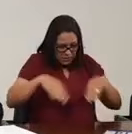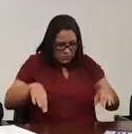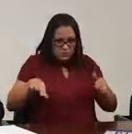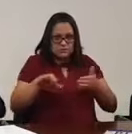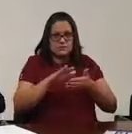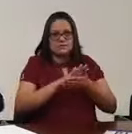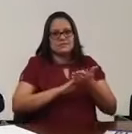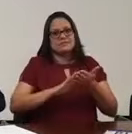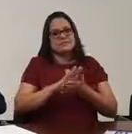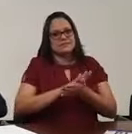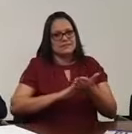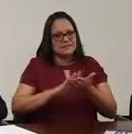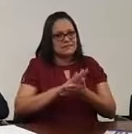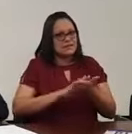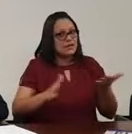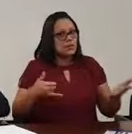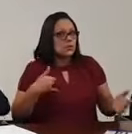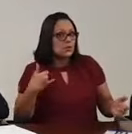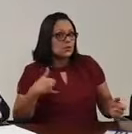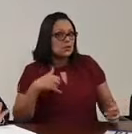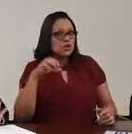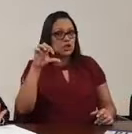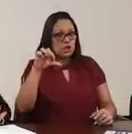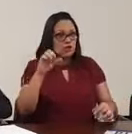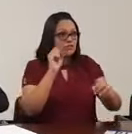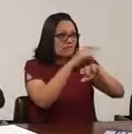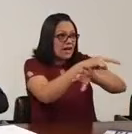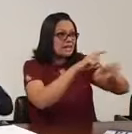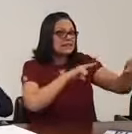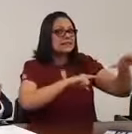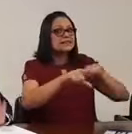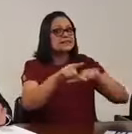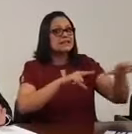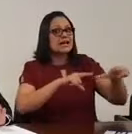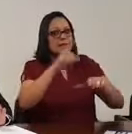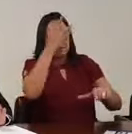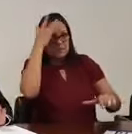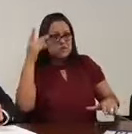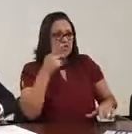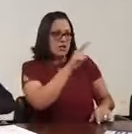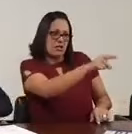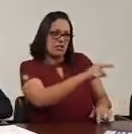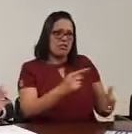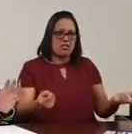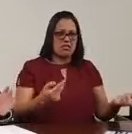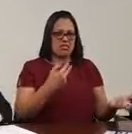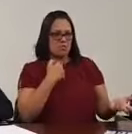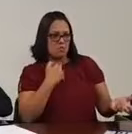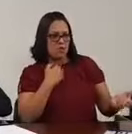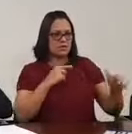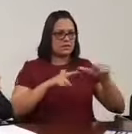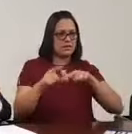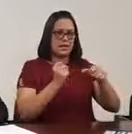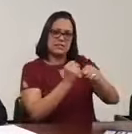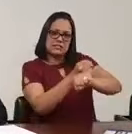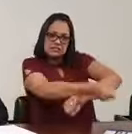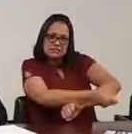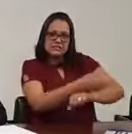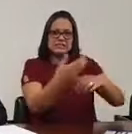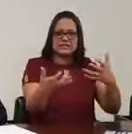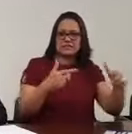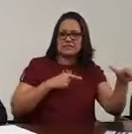nada. Quando um moleque de 9, 10 anos vai trabalhar em algum lugar, está cheio de gente aí, trabalho escravo, não sei o que,